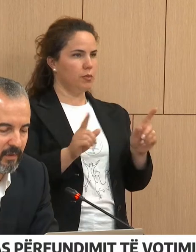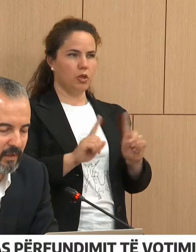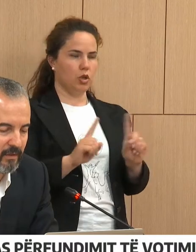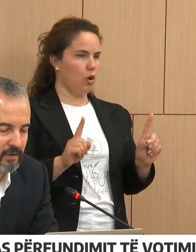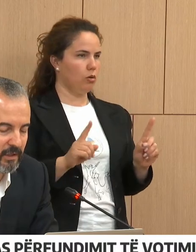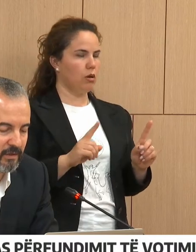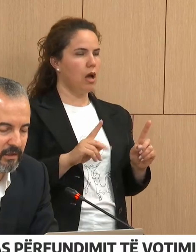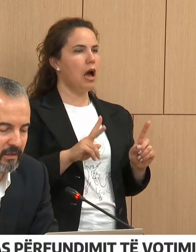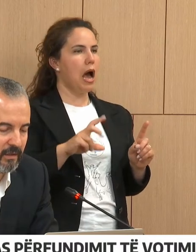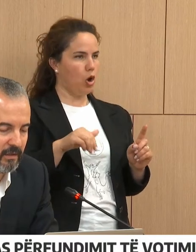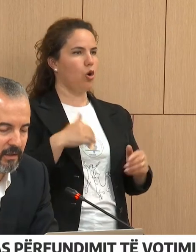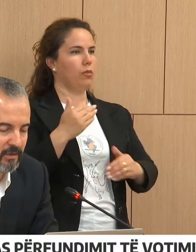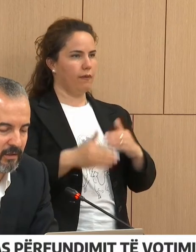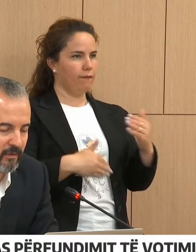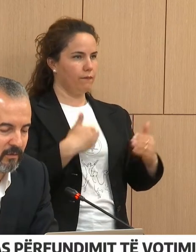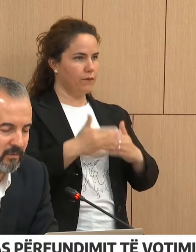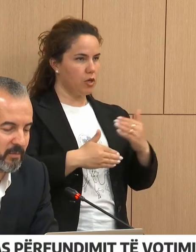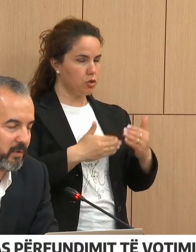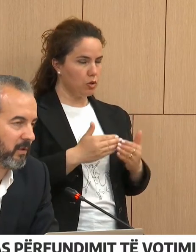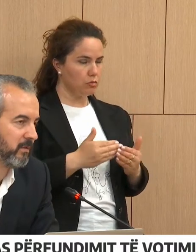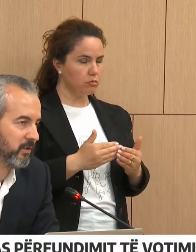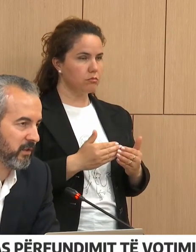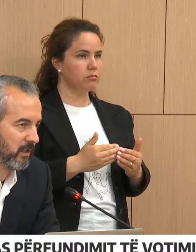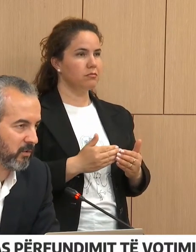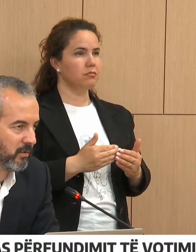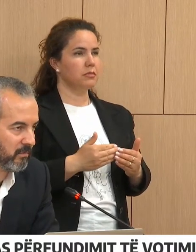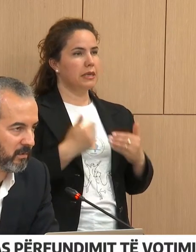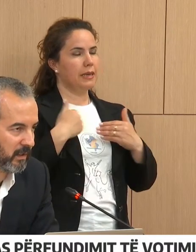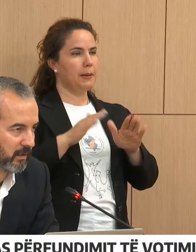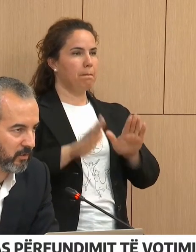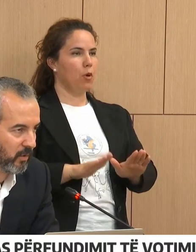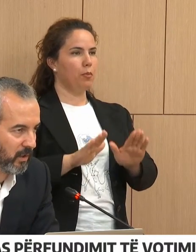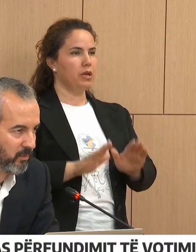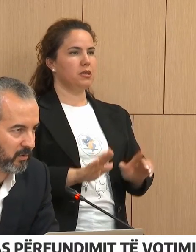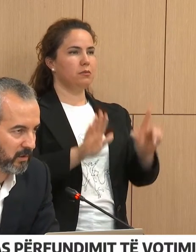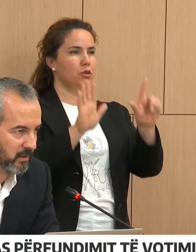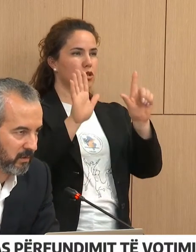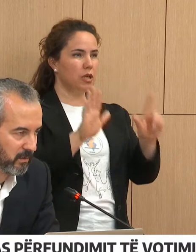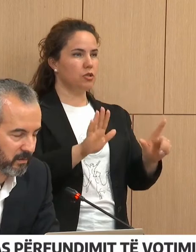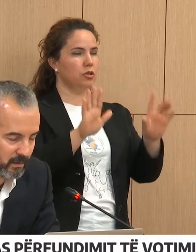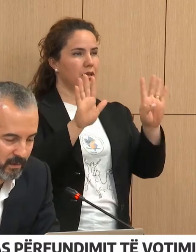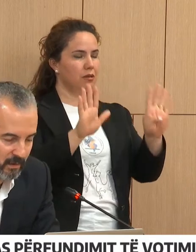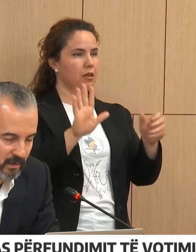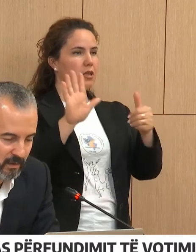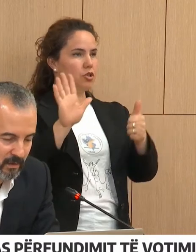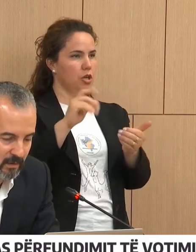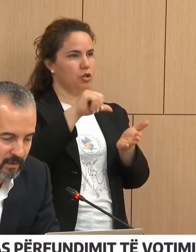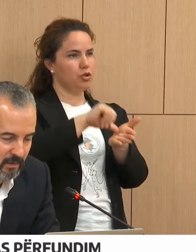edhe për rretë 796 votimi, por të gjitha këto e kanë druguar raportin